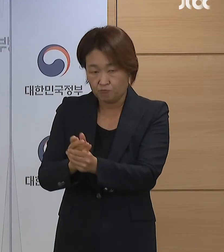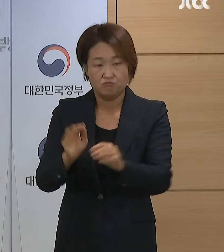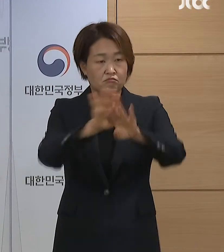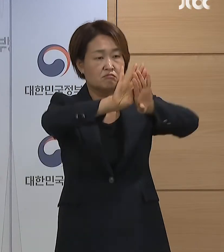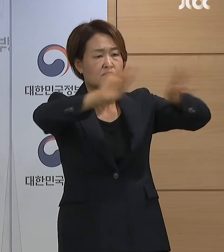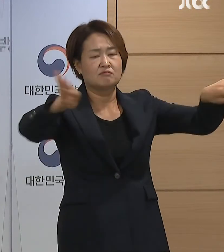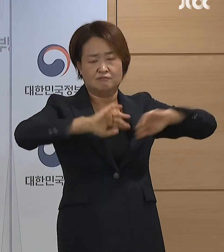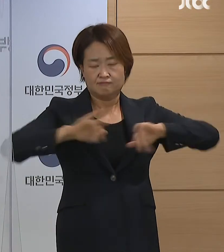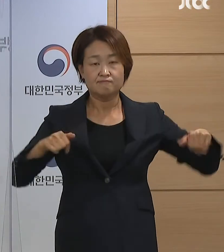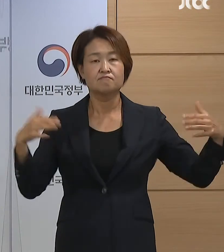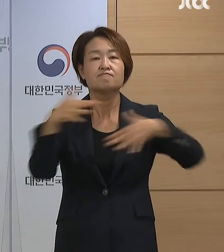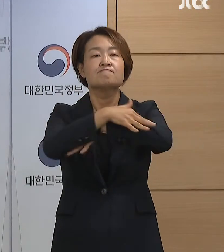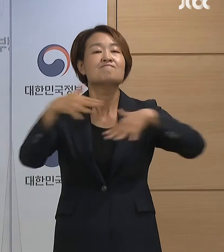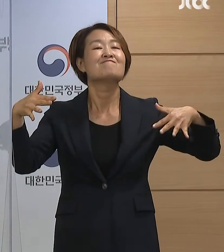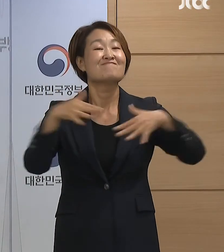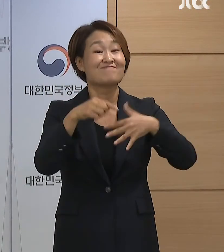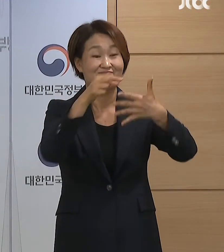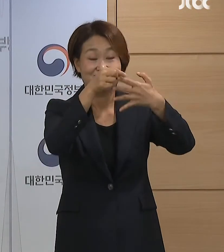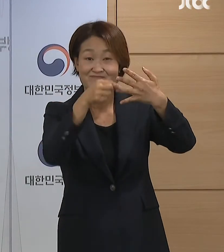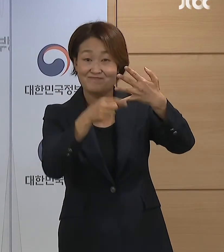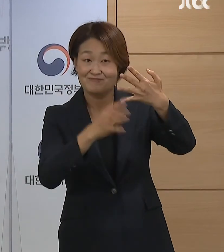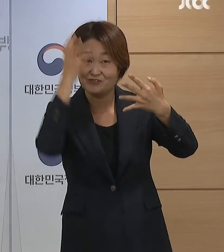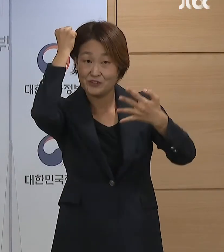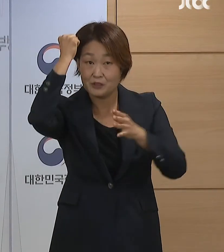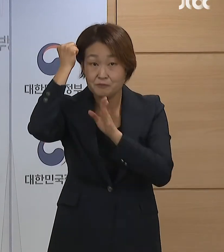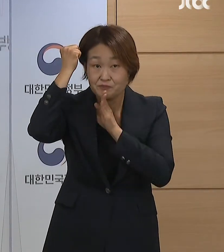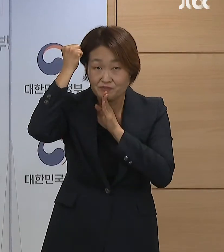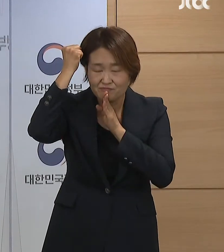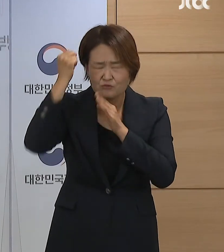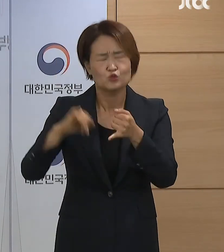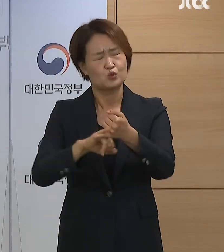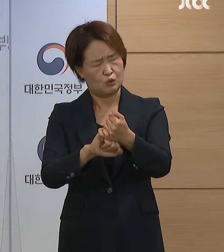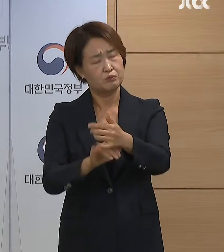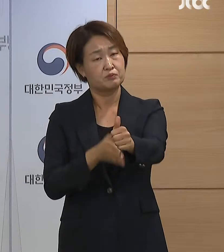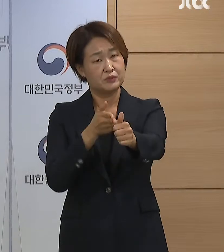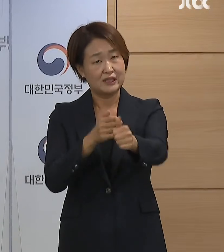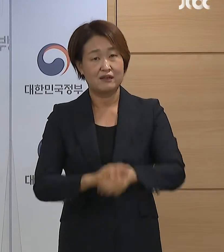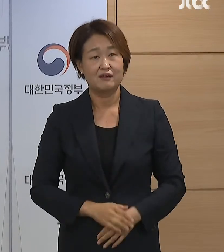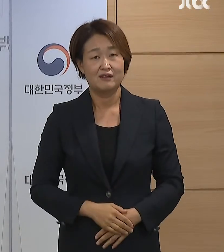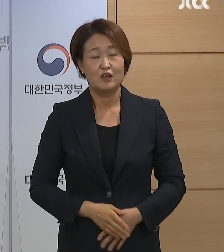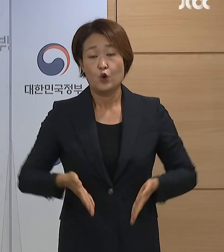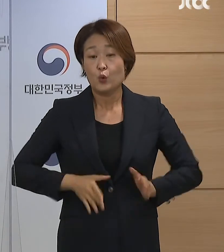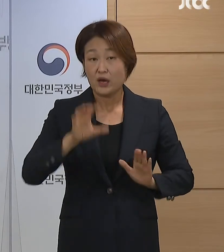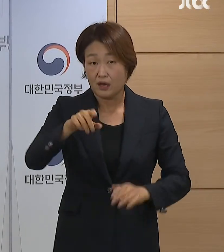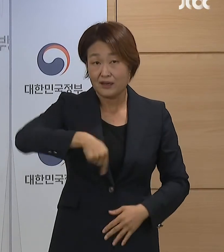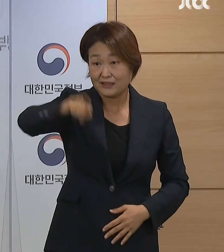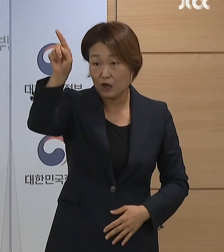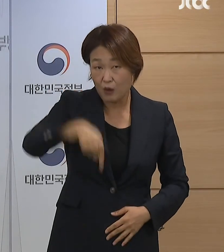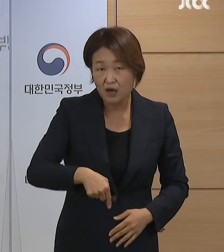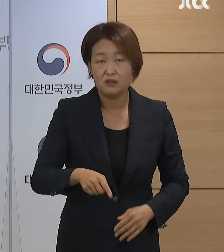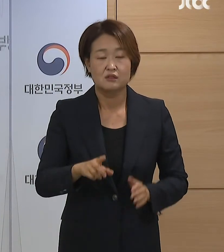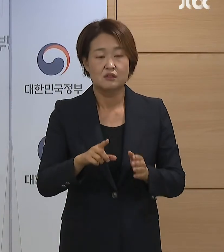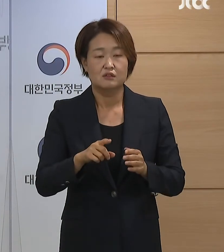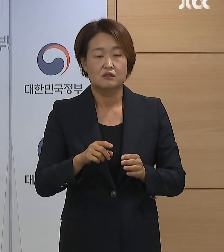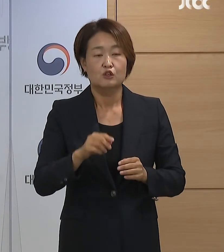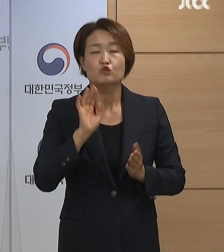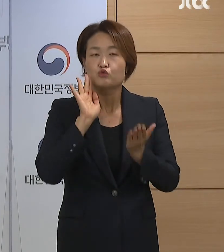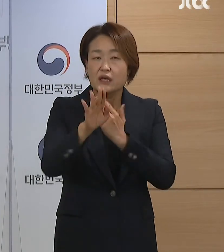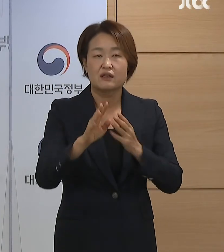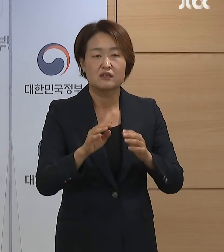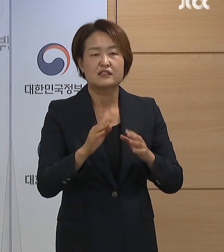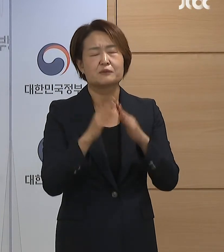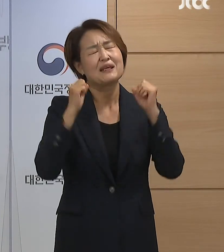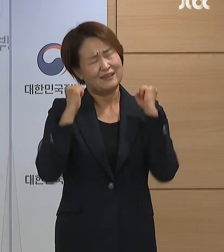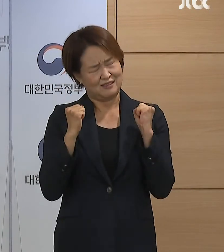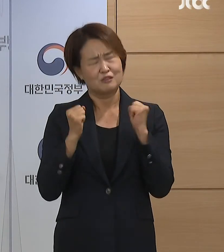생활수칙 방역을 요청드립니다. 또한 귀성, 귀향을 하고 들어가신 후에는 다중시설 이용을 잘